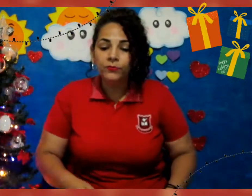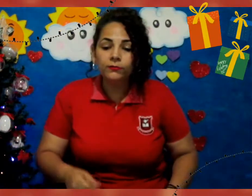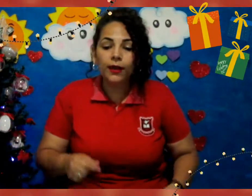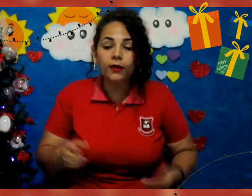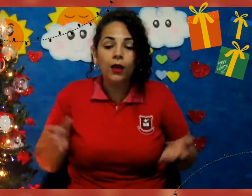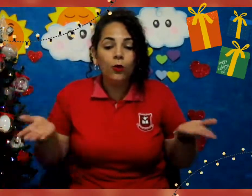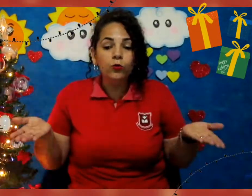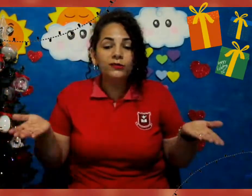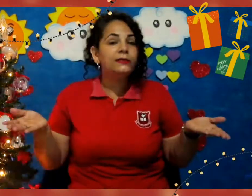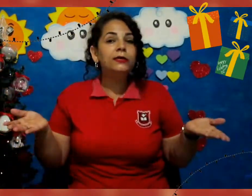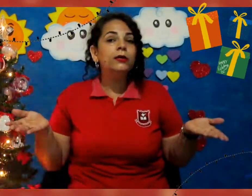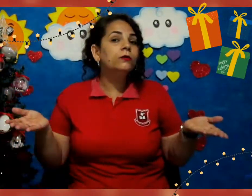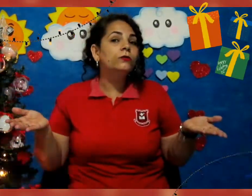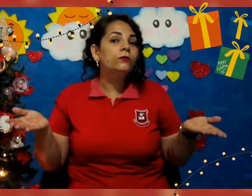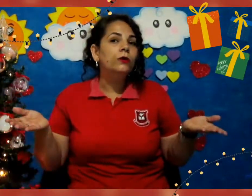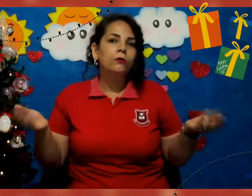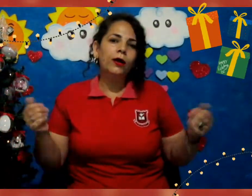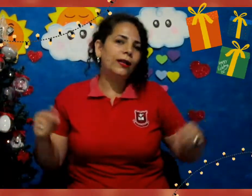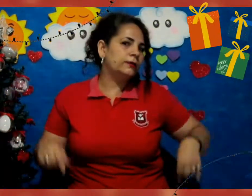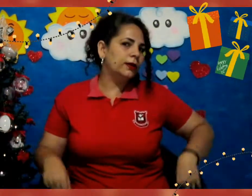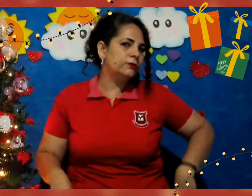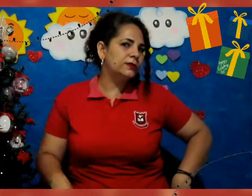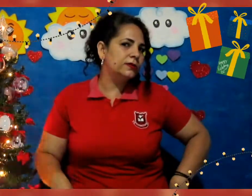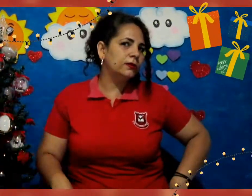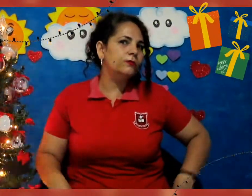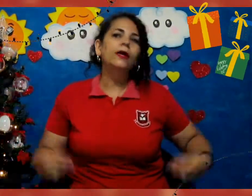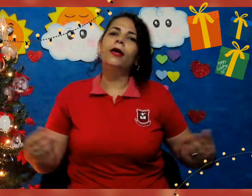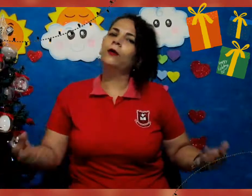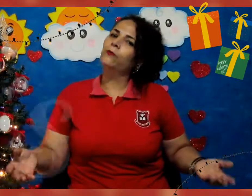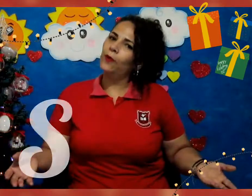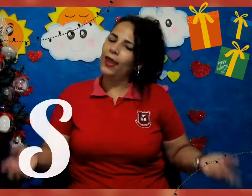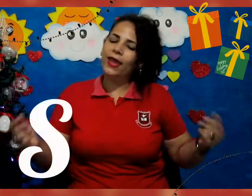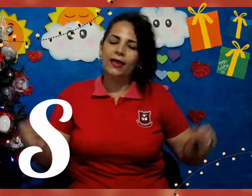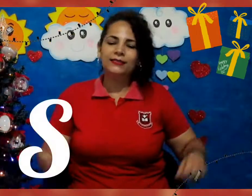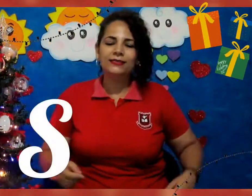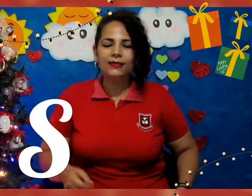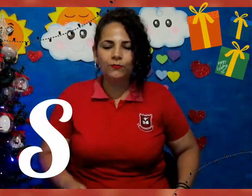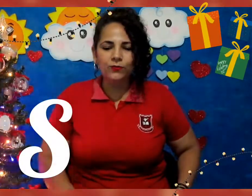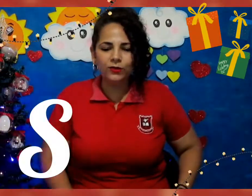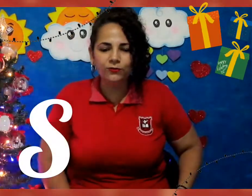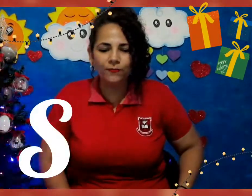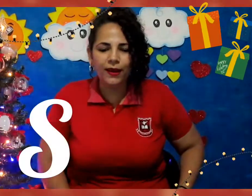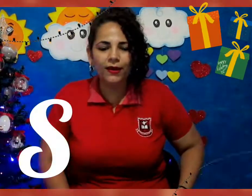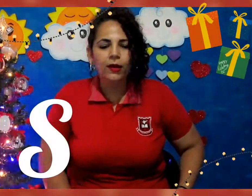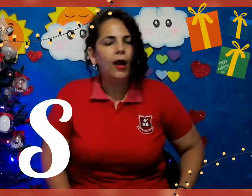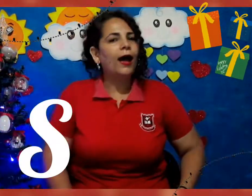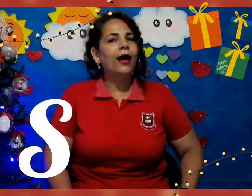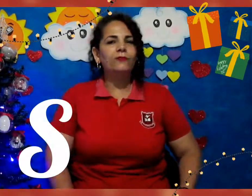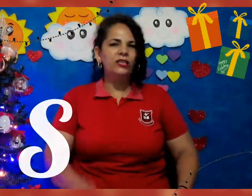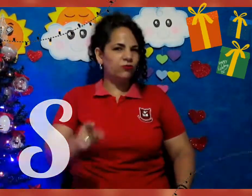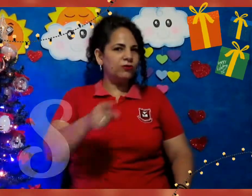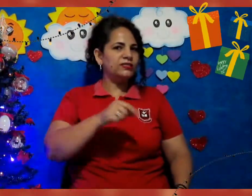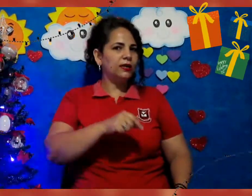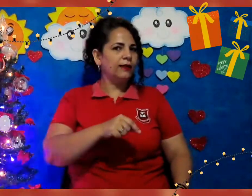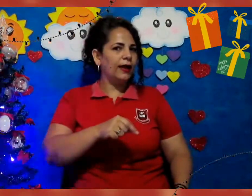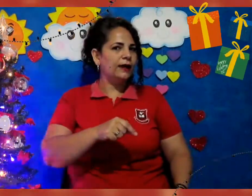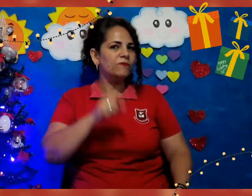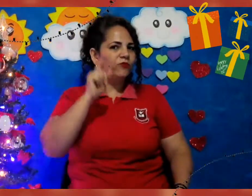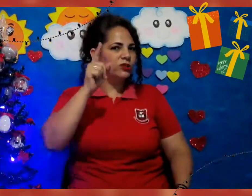Tem o sino. Qual é a letrinha do sino? É o S. Muito bem. Ah, vocês vão acertar. Vocês